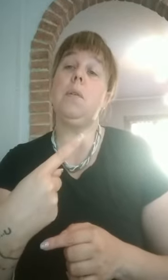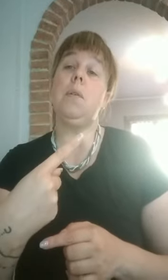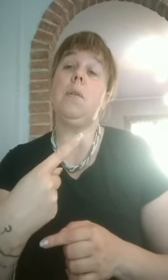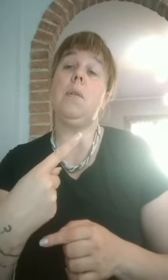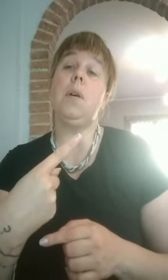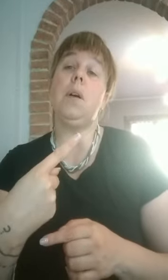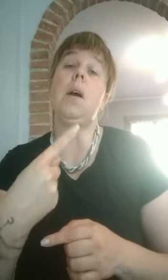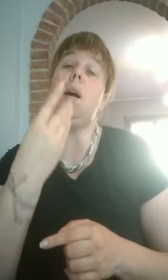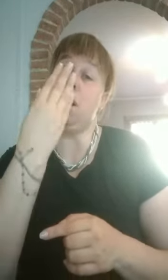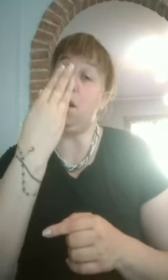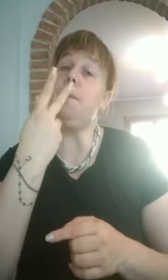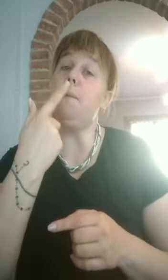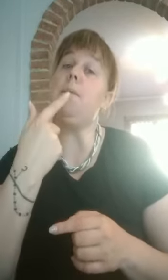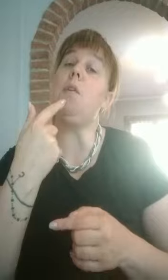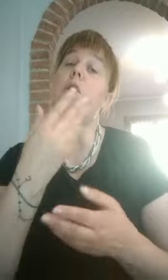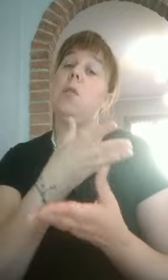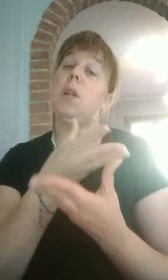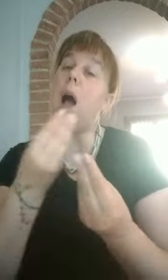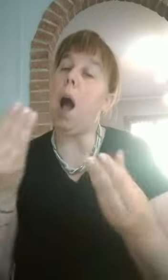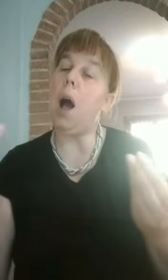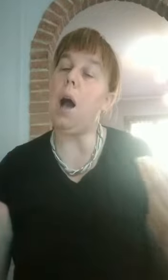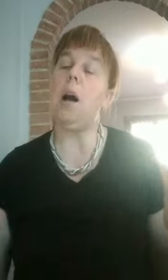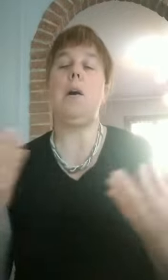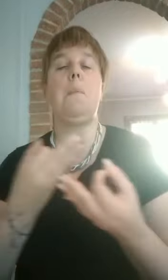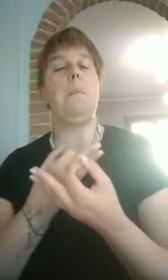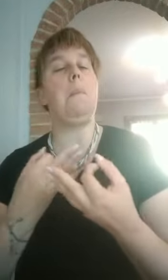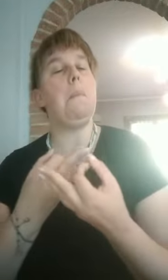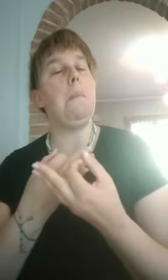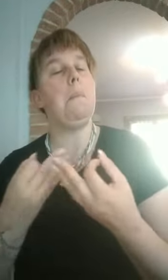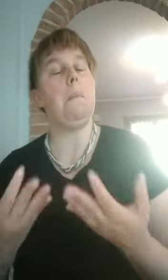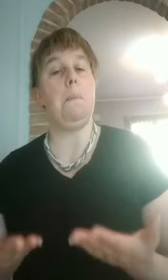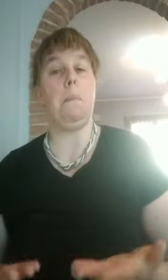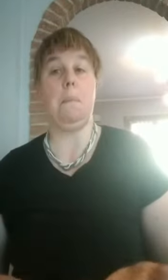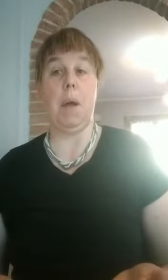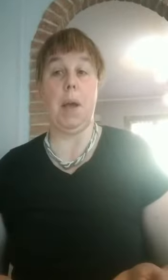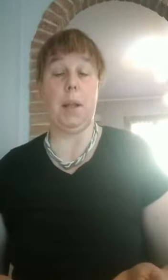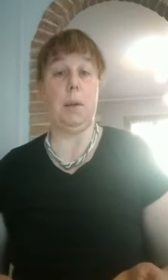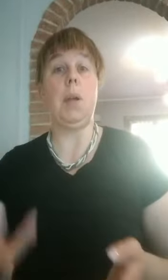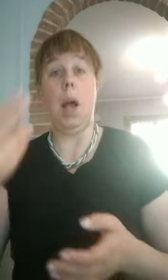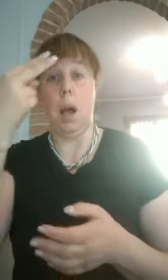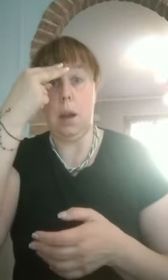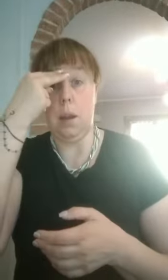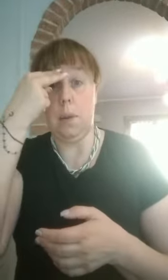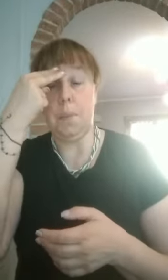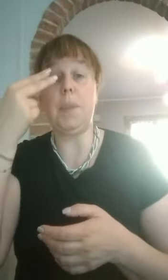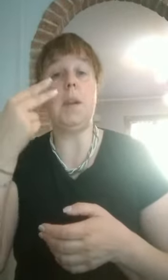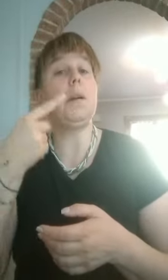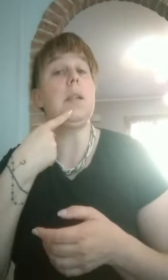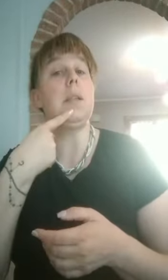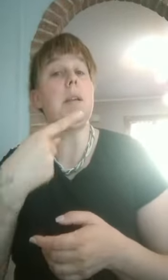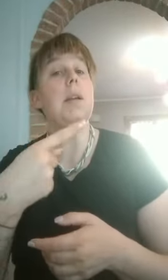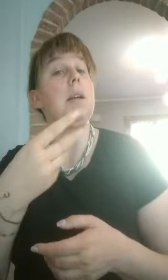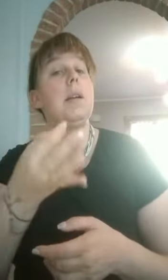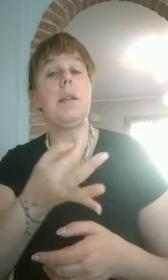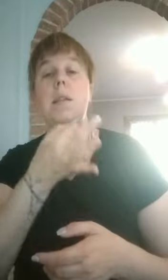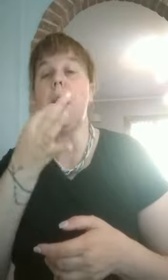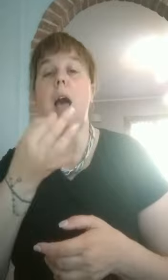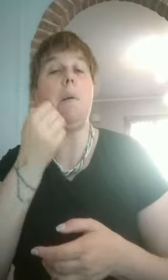Ti voglio tanto bene. Quindi, bimbi, ricordatevi di dire sempre alle vostre mamme che le volete tanto bene